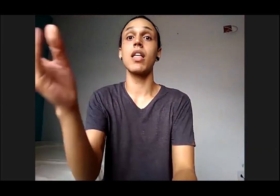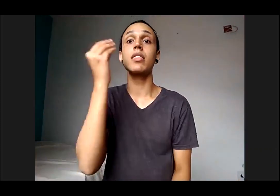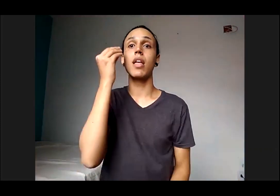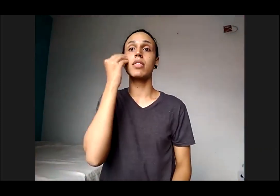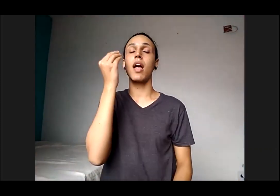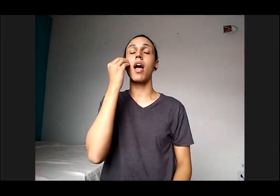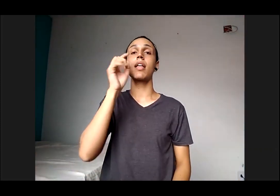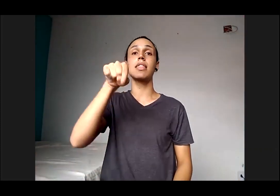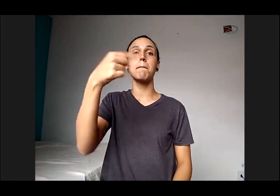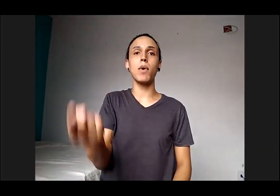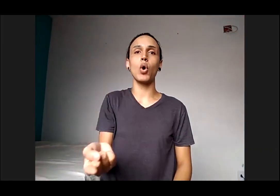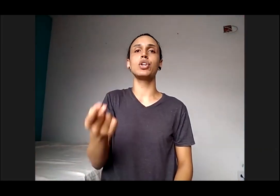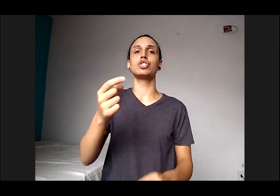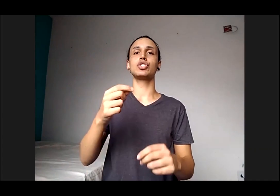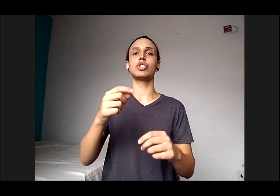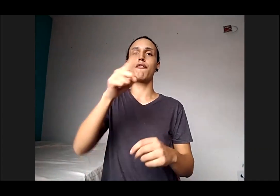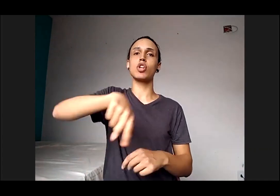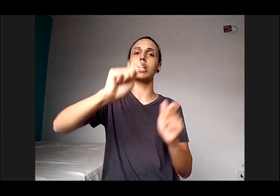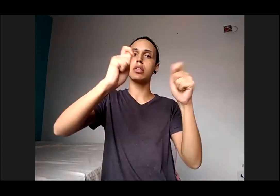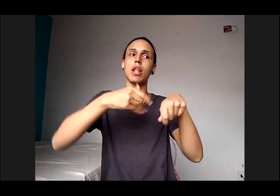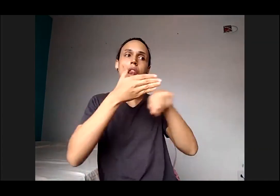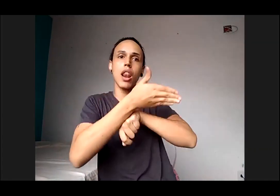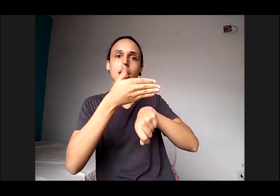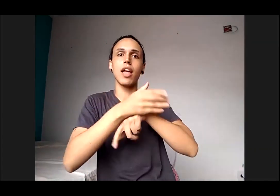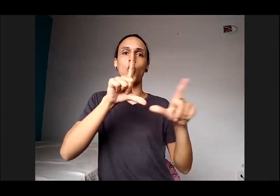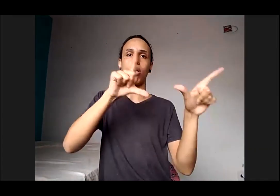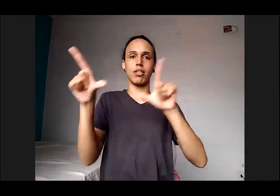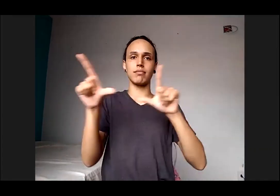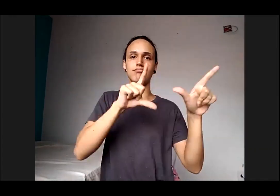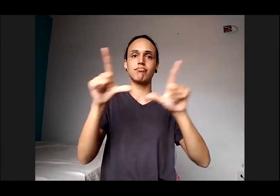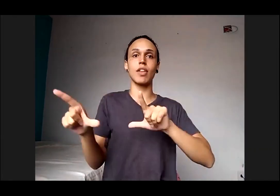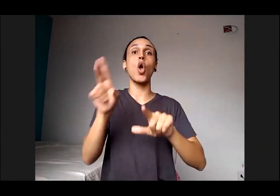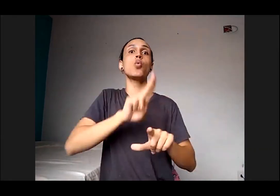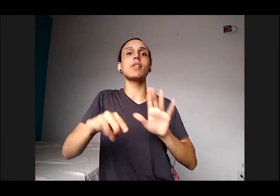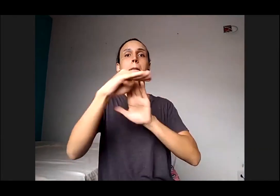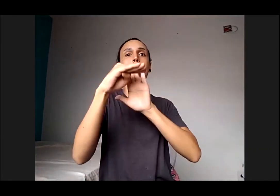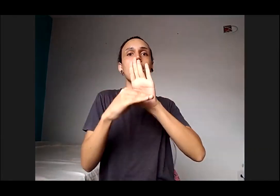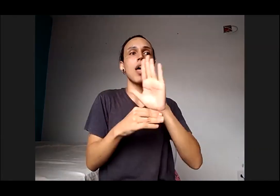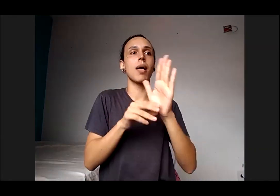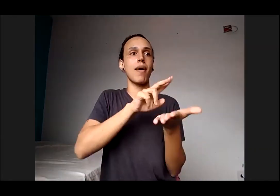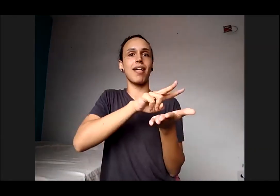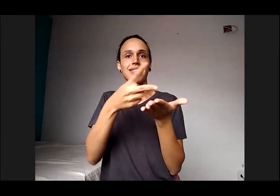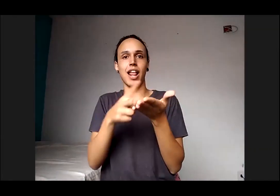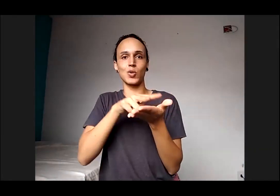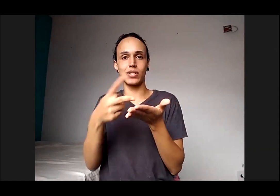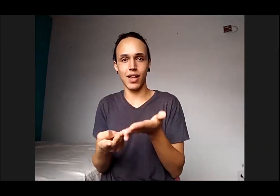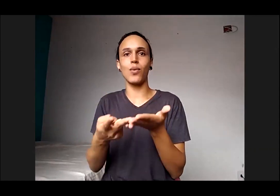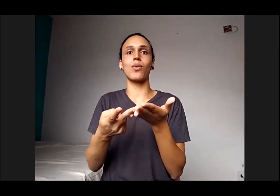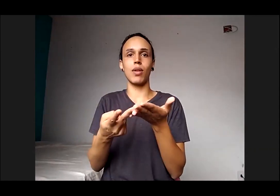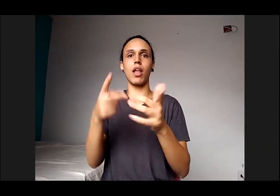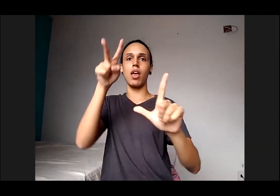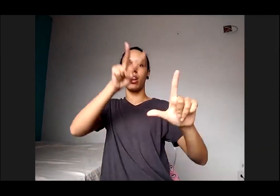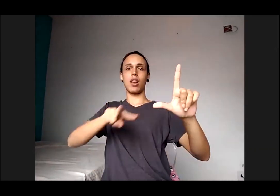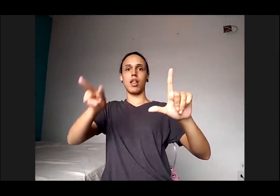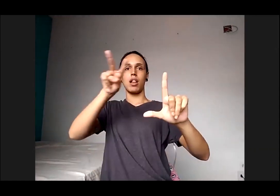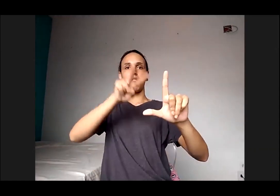tela e que gráficos, imagens, tudo isso seja incluído pelo leitor. Então, aqui eu vou compartilhar com vocês, que